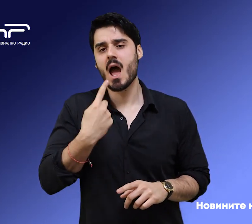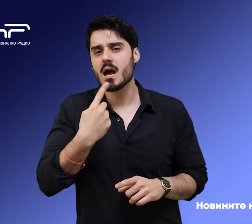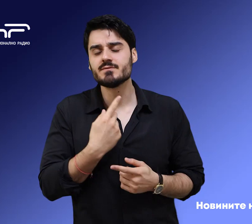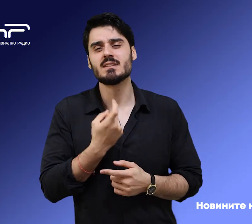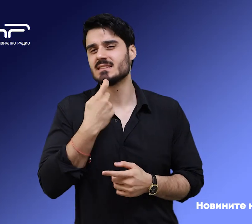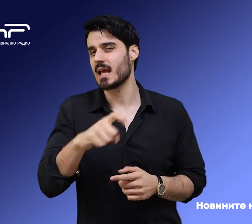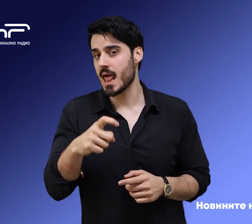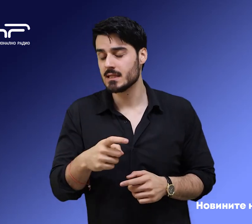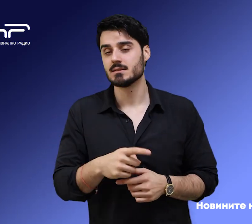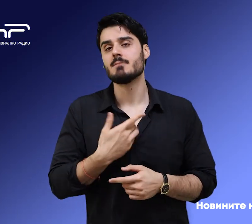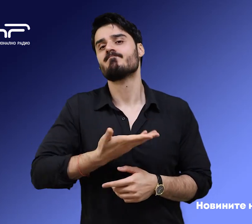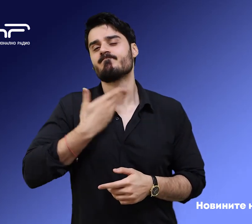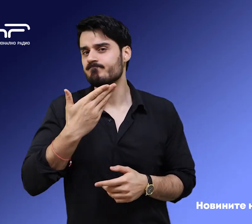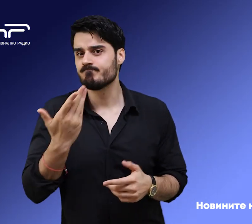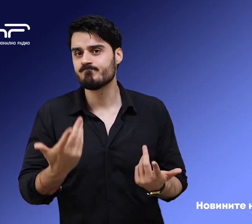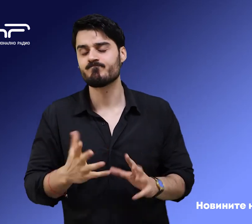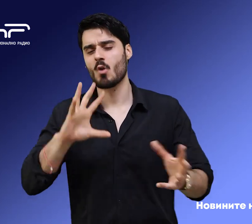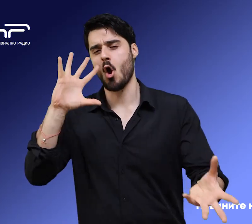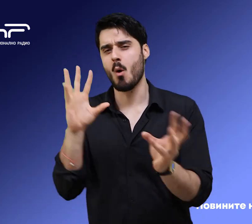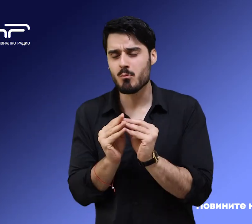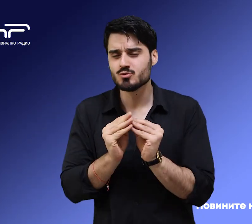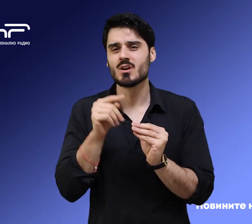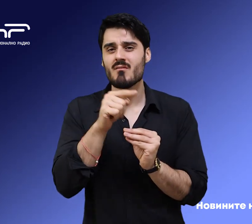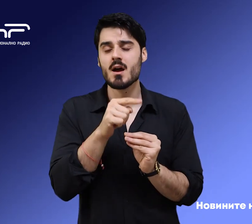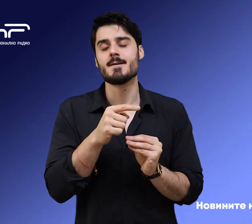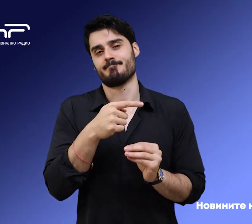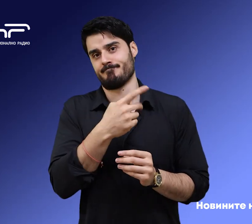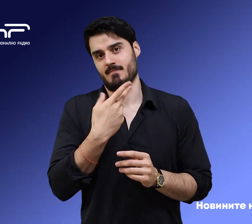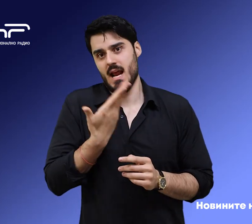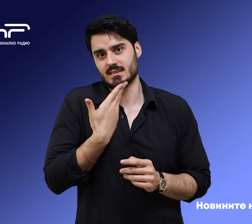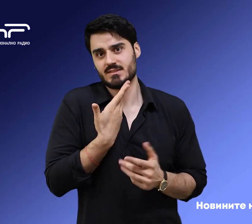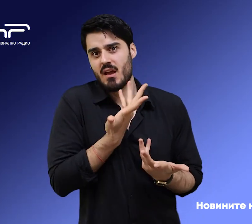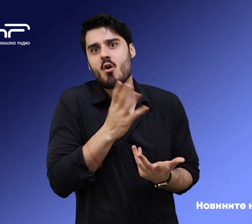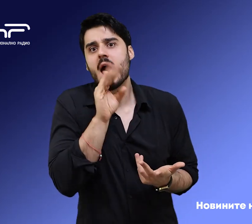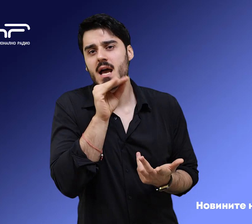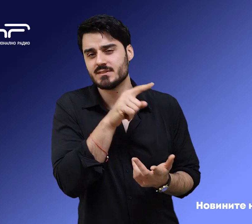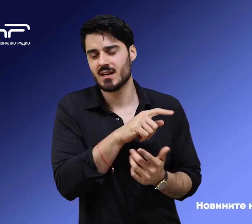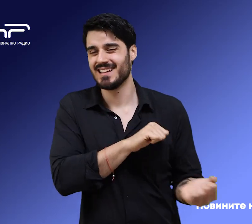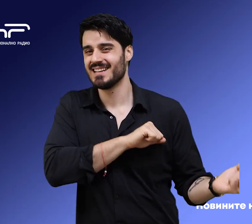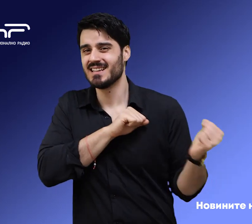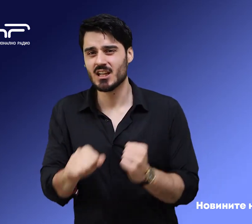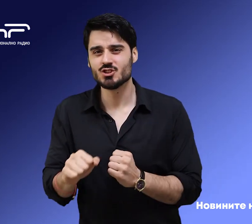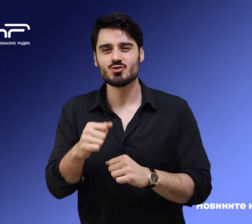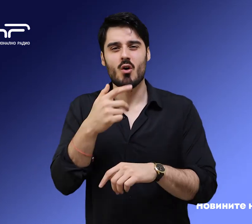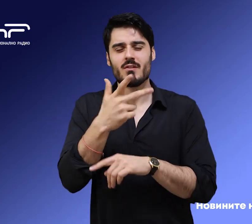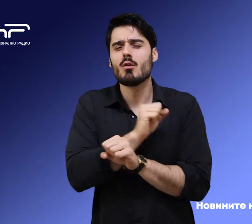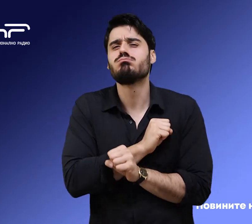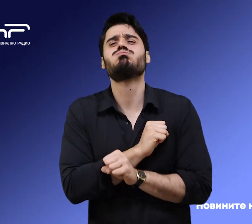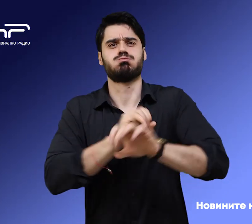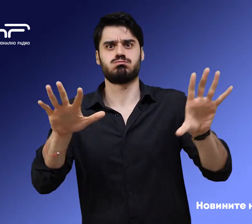са свързани с руската инвазия. Обобщава международният редактор Елизабет Гогова. В късното си видео обращение украинският президент